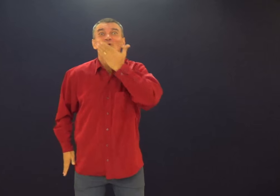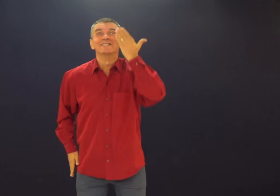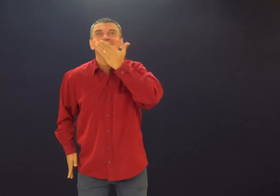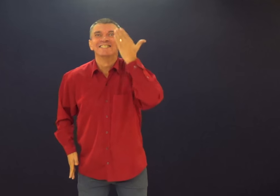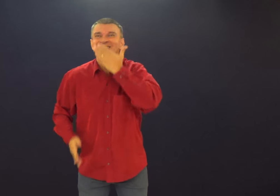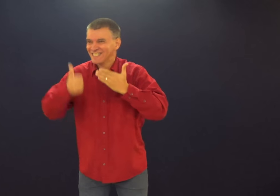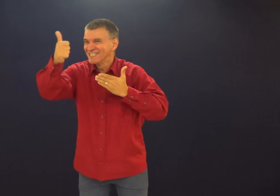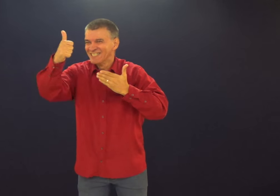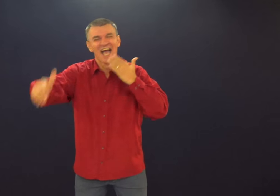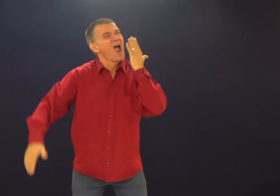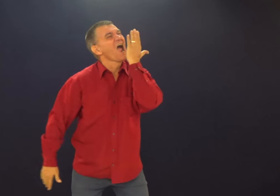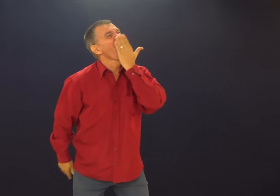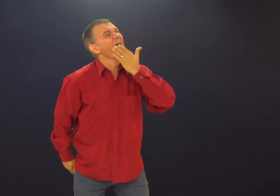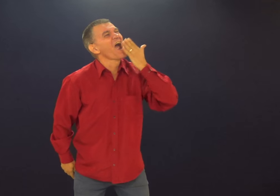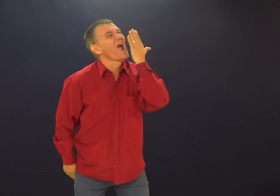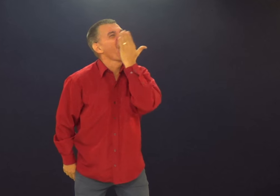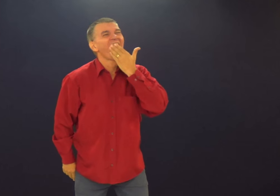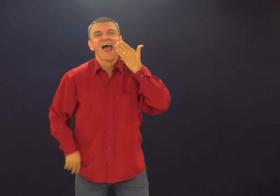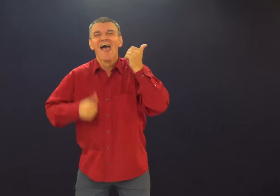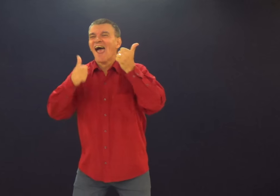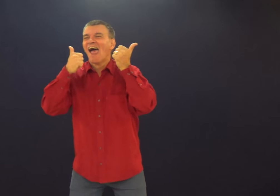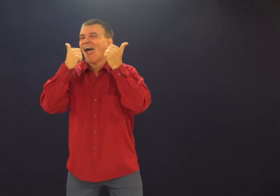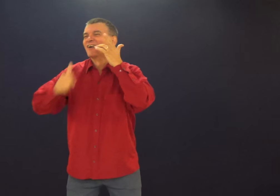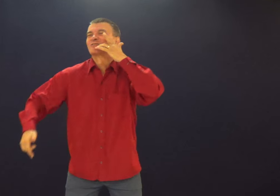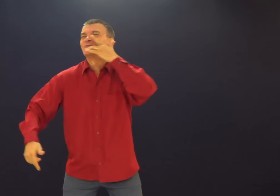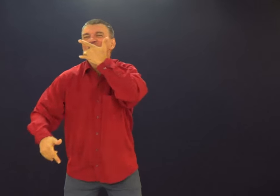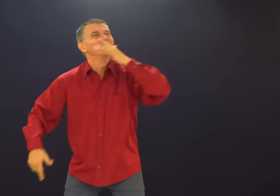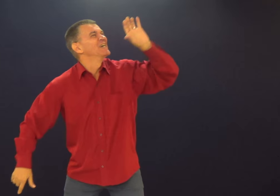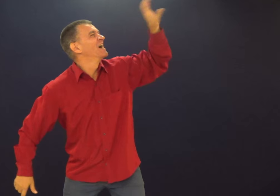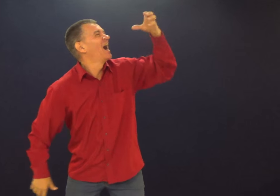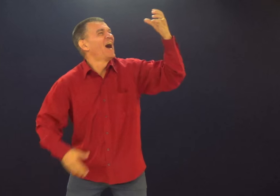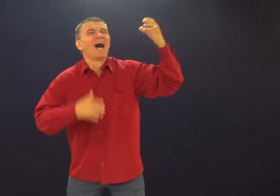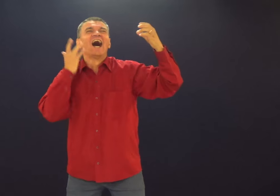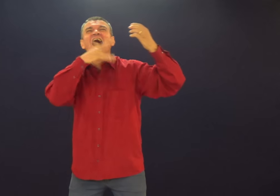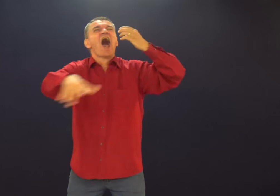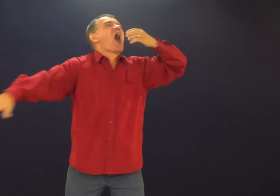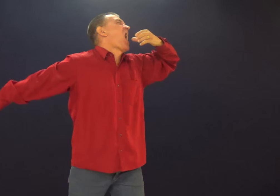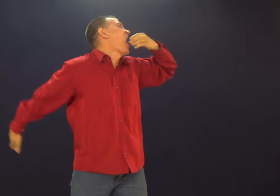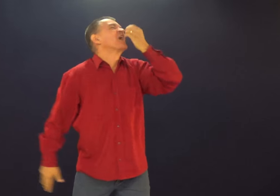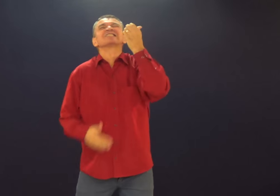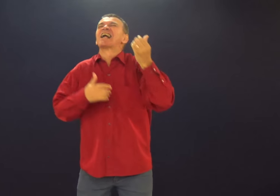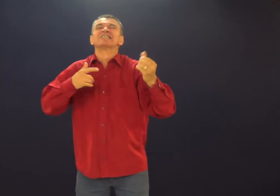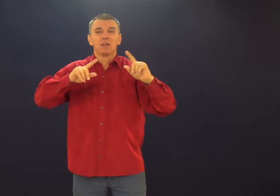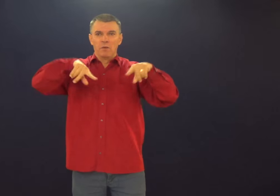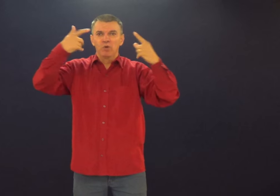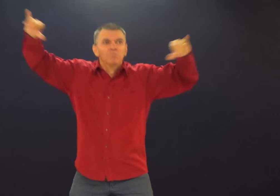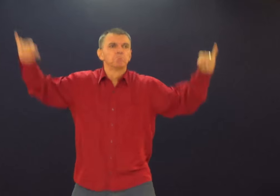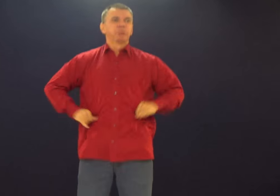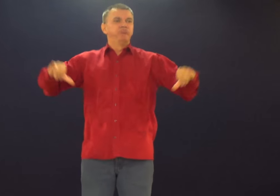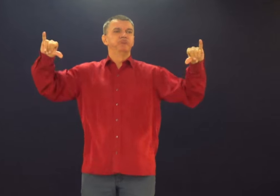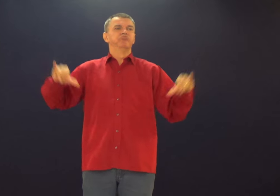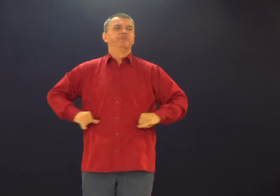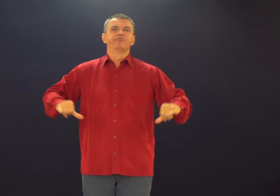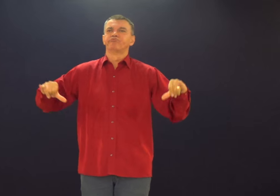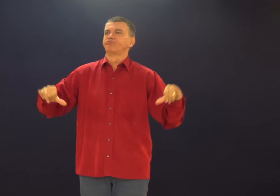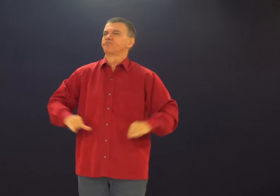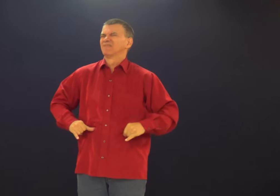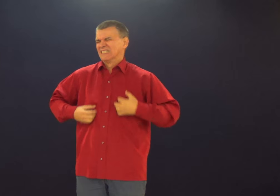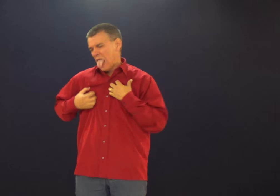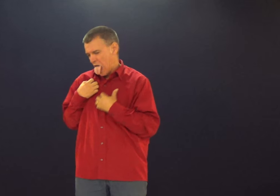a pecar, pecar, pecar, pecar, pecar. Por quê? Porque aquilo é bom, porque a fruta é linda, maravilhosa, formelha. É